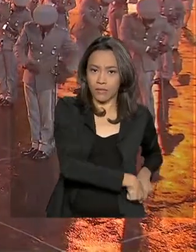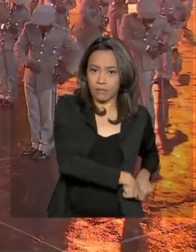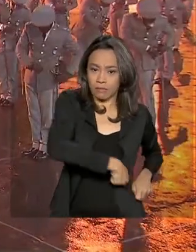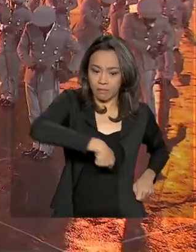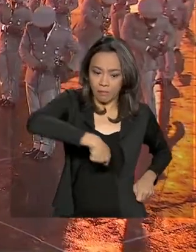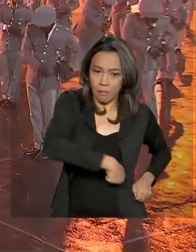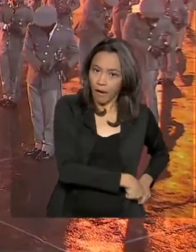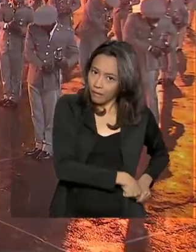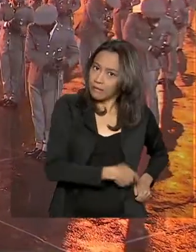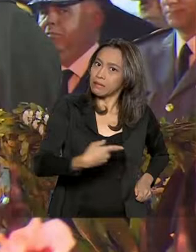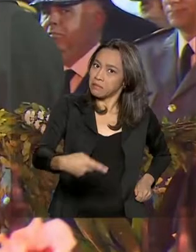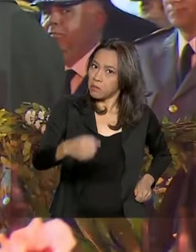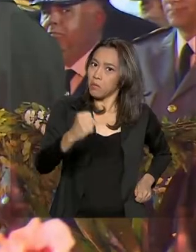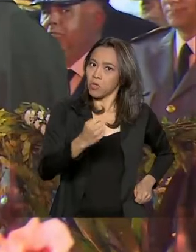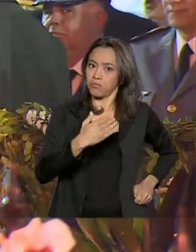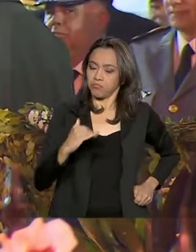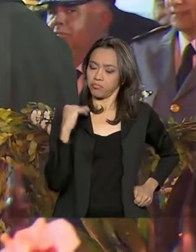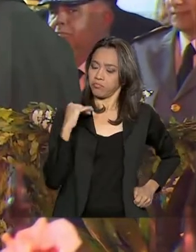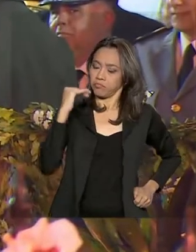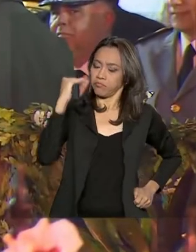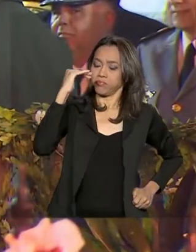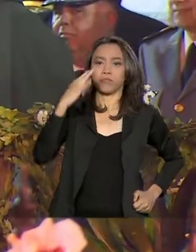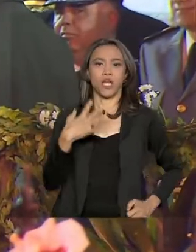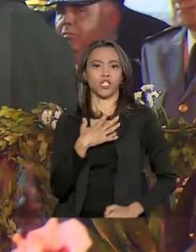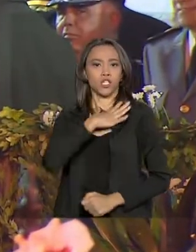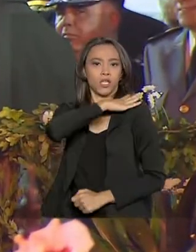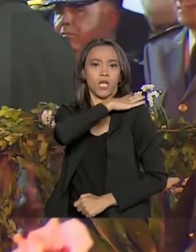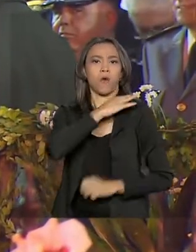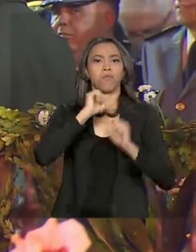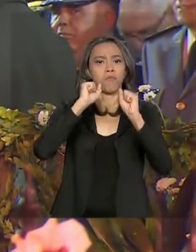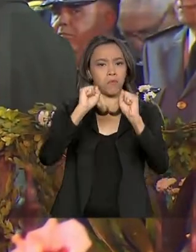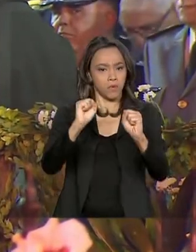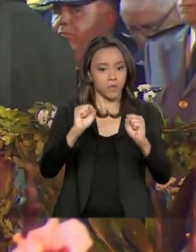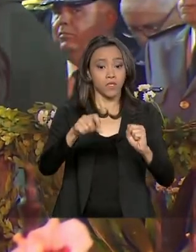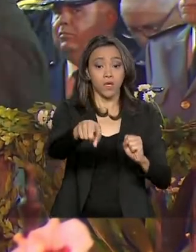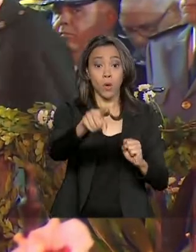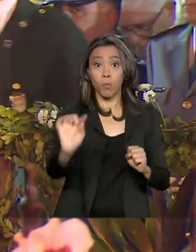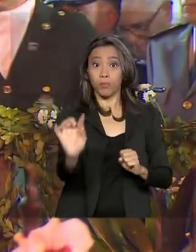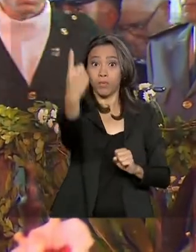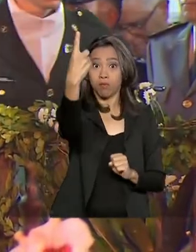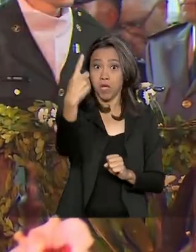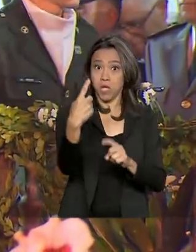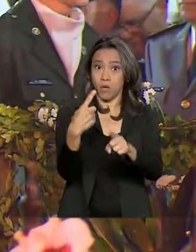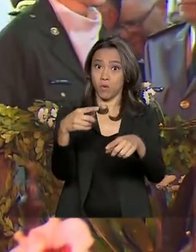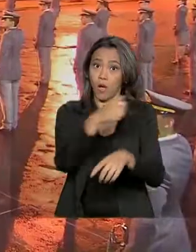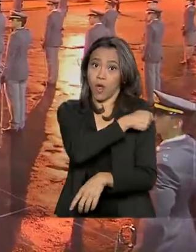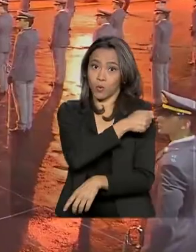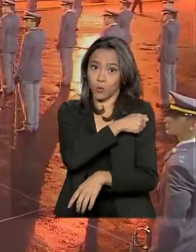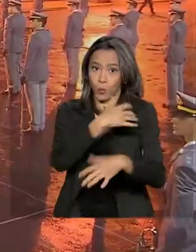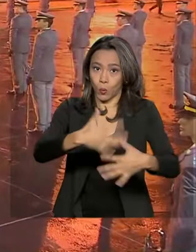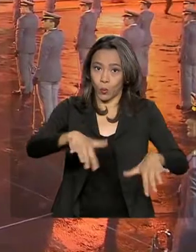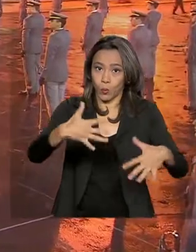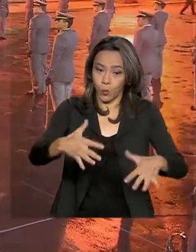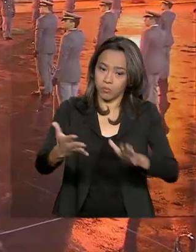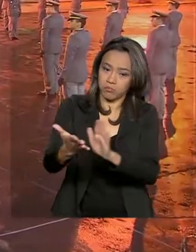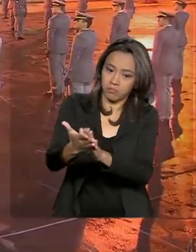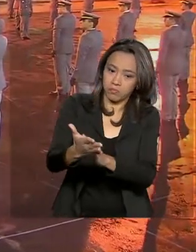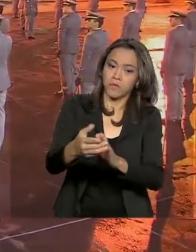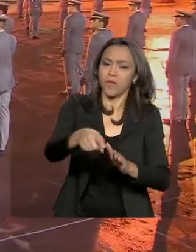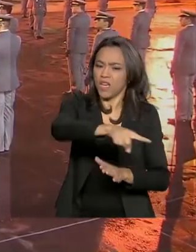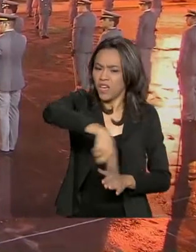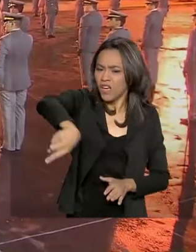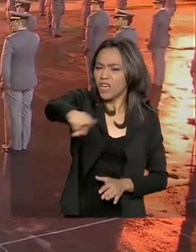podem chegar até a general. O presidente Jair Bolsonaro condecorou o primeiro colocado. Agora, os formandos vão atuar em